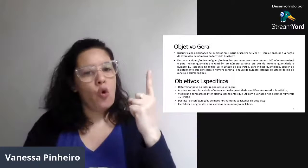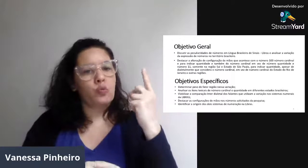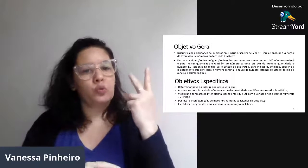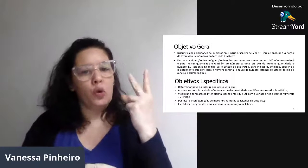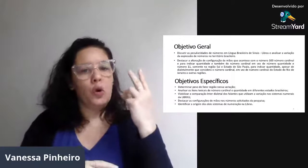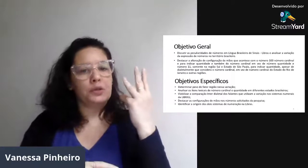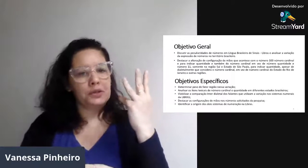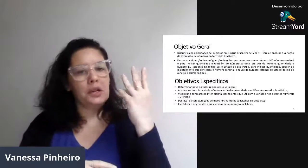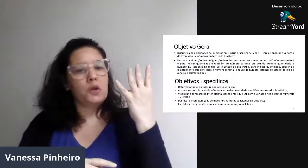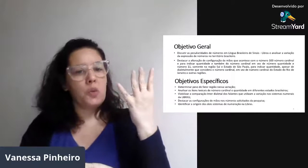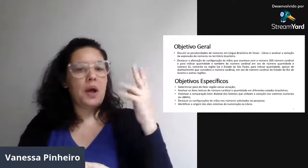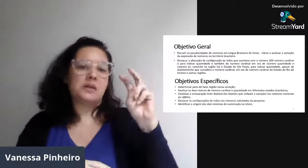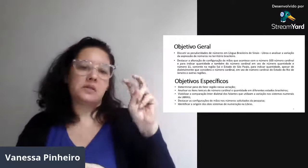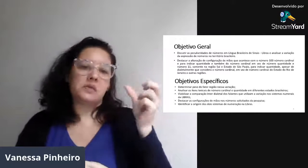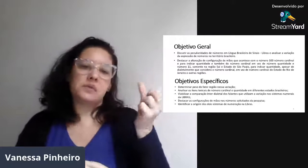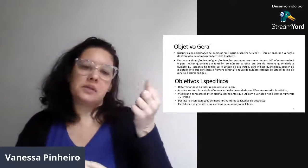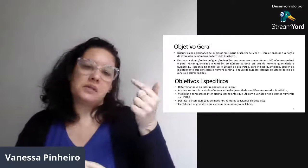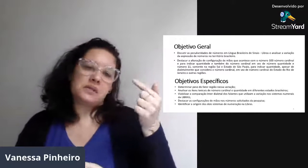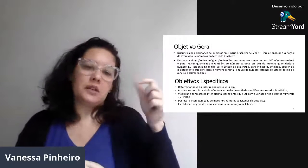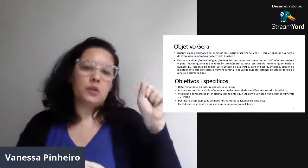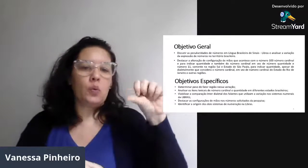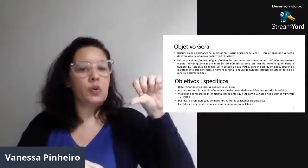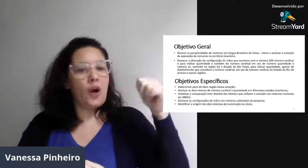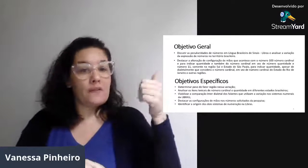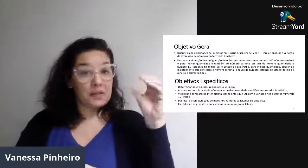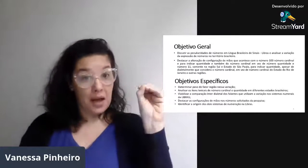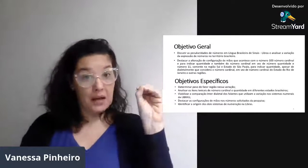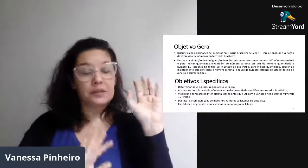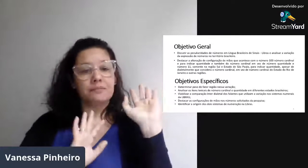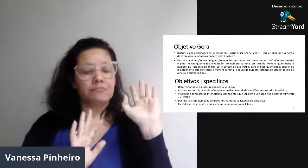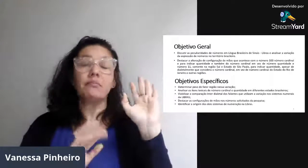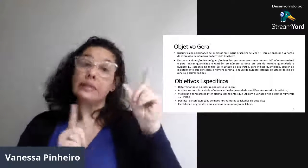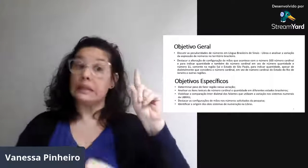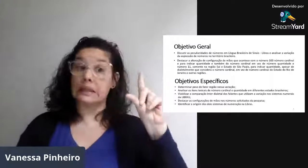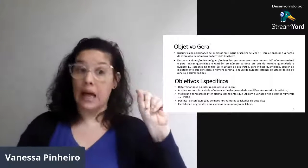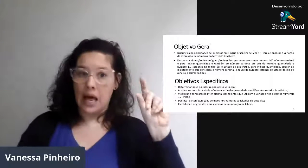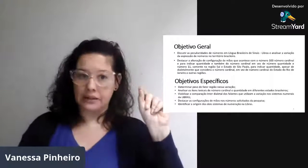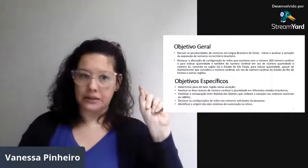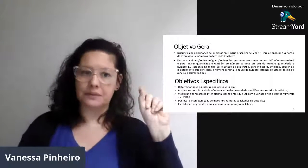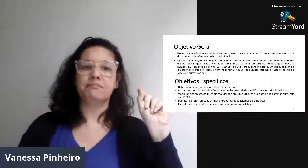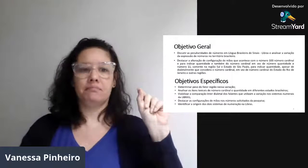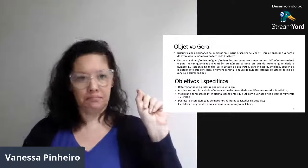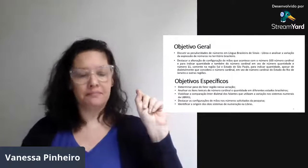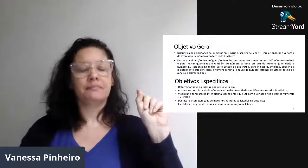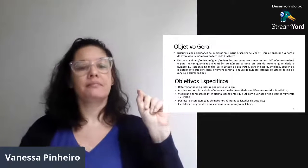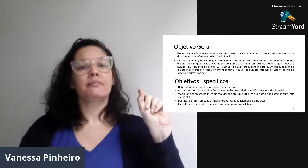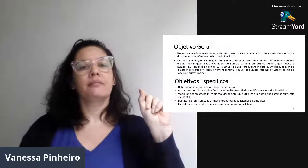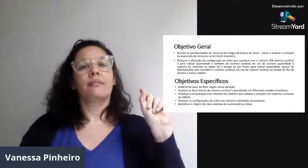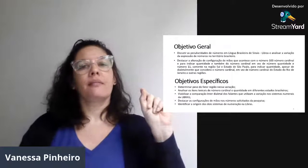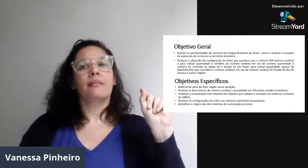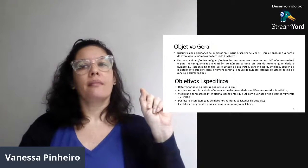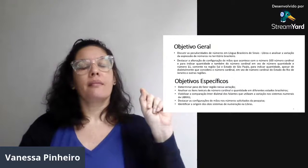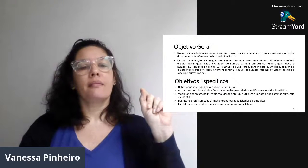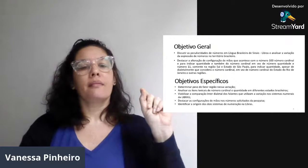ordinal, para tudo. Essa forma que eu estou fazendo. 1, 2, 3, 4, 5, 6, 7, 8, 9, 10. Essa forma de fazer o 10.